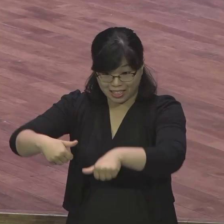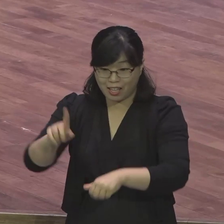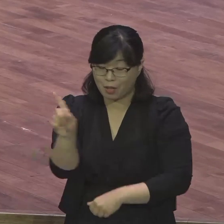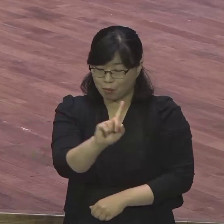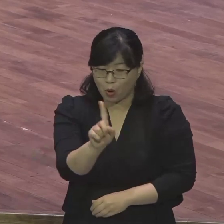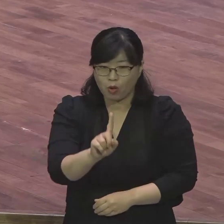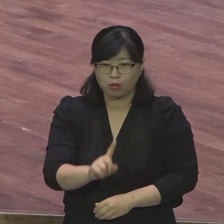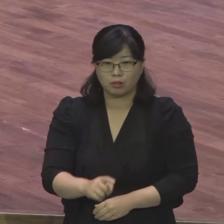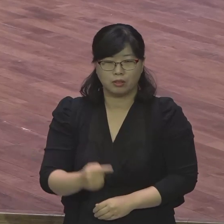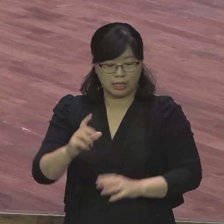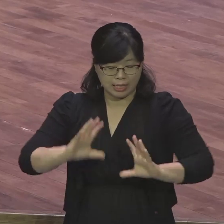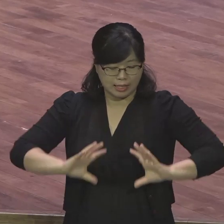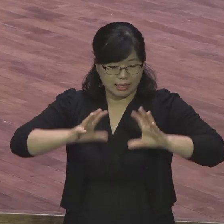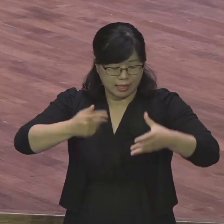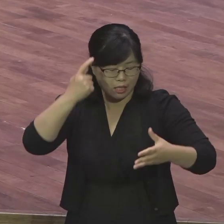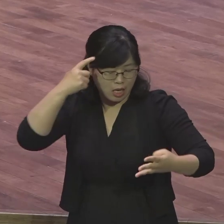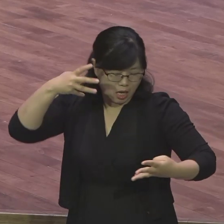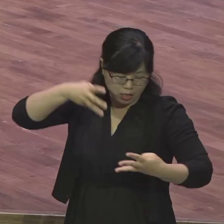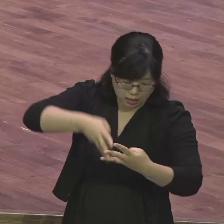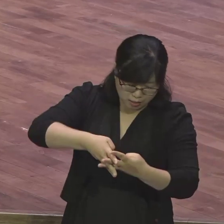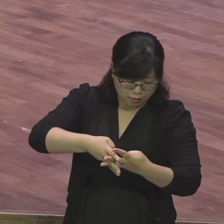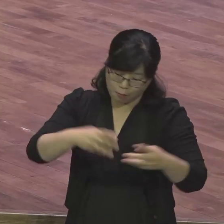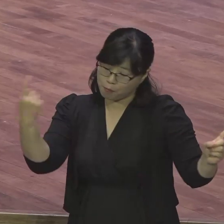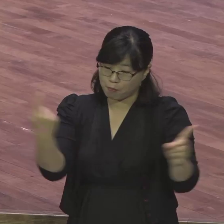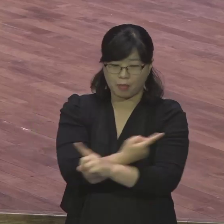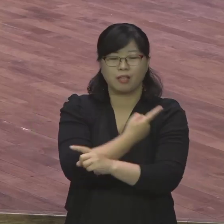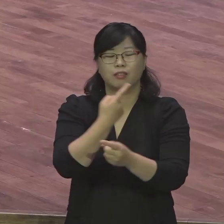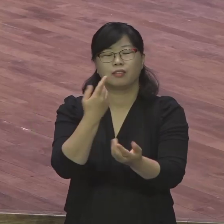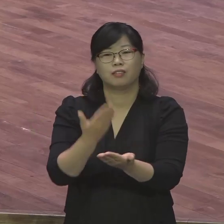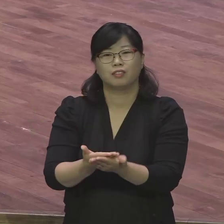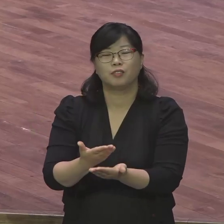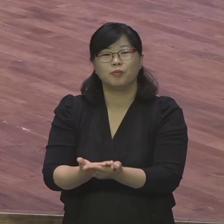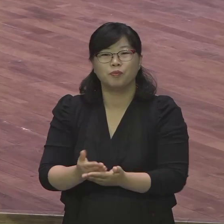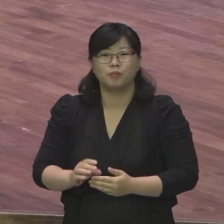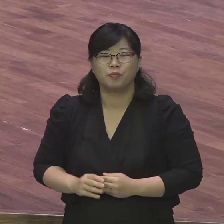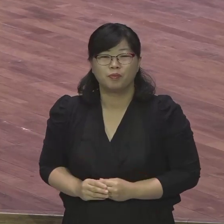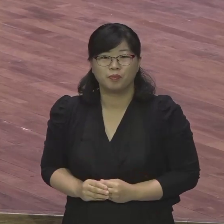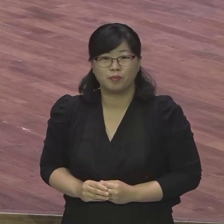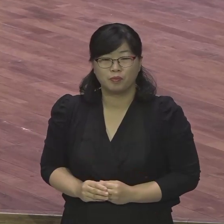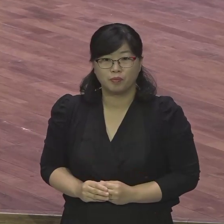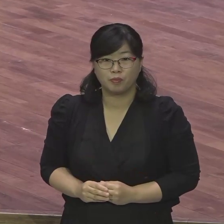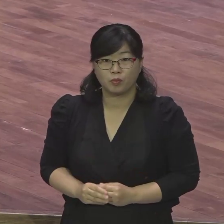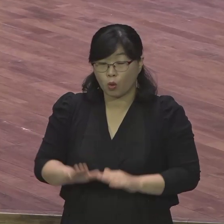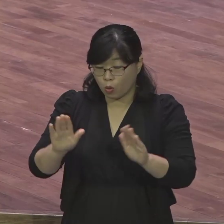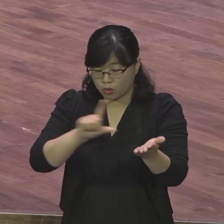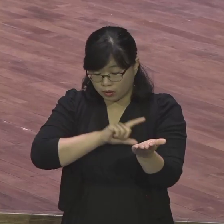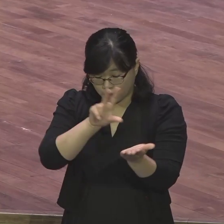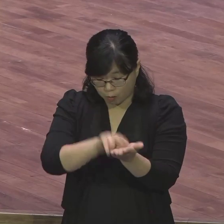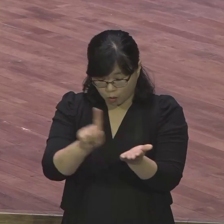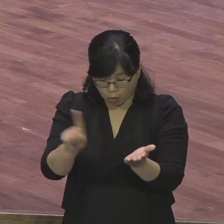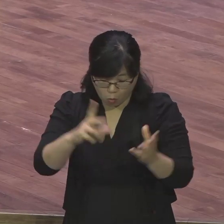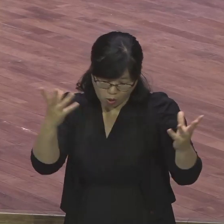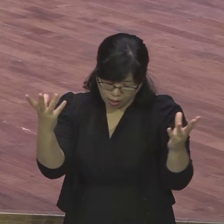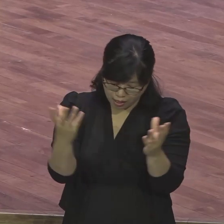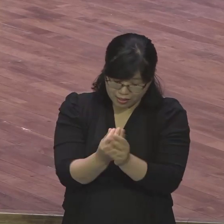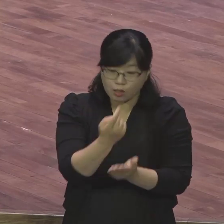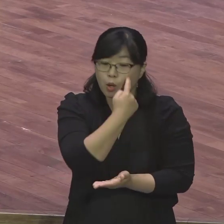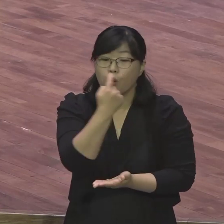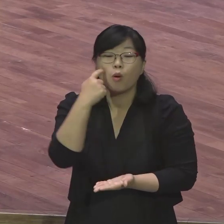다이들 말씀 가지고 완벽히 보장된 인생이란 제목으로 말씀을 드립니다. 저는 한 주간